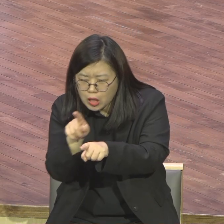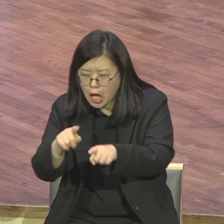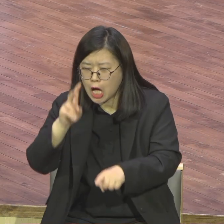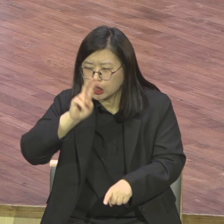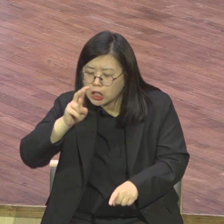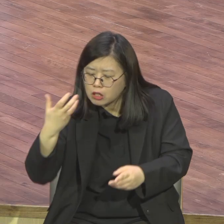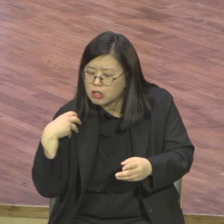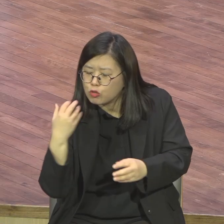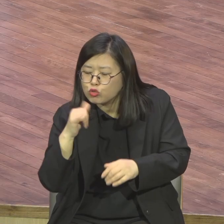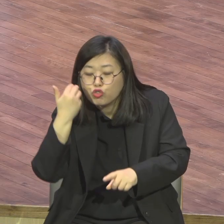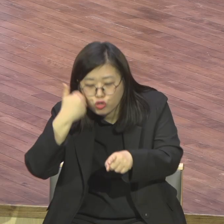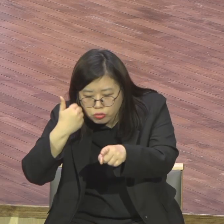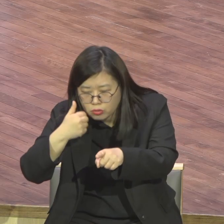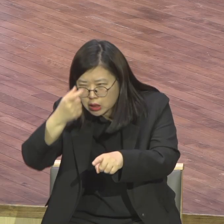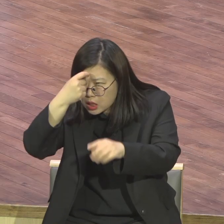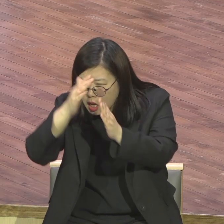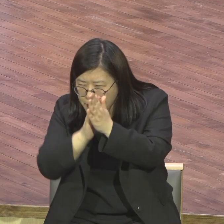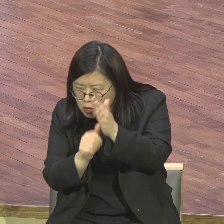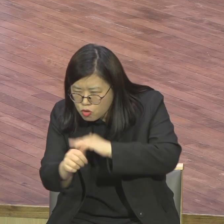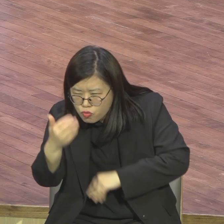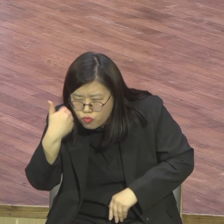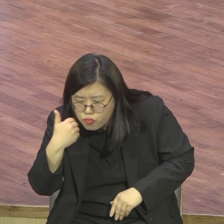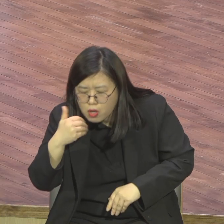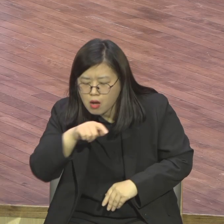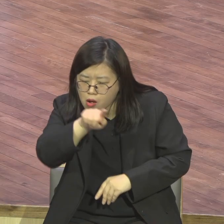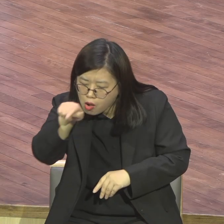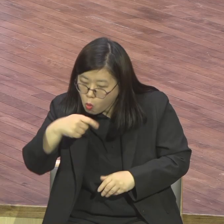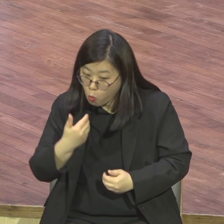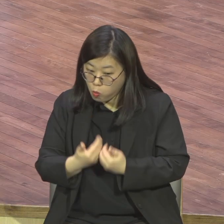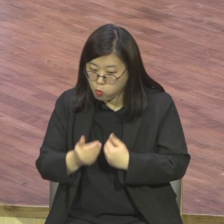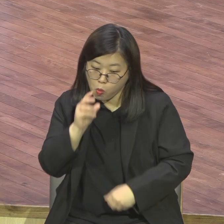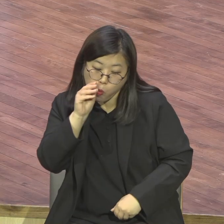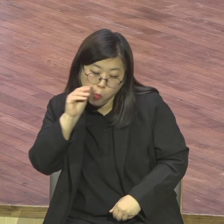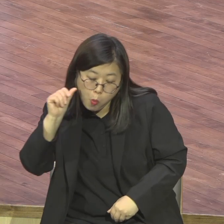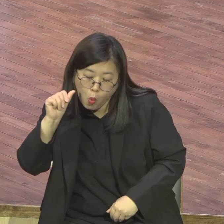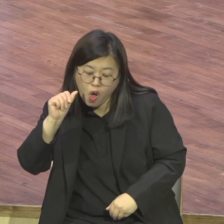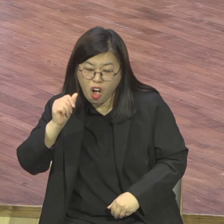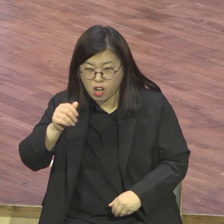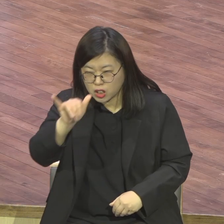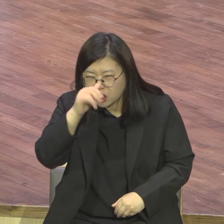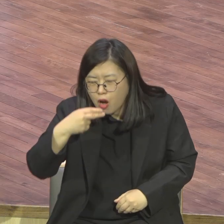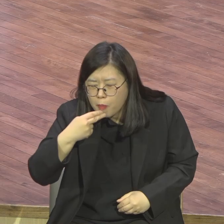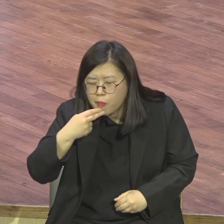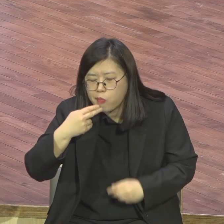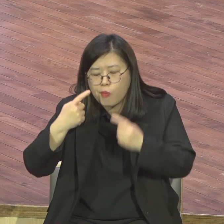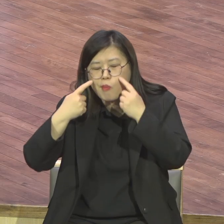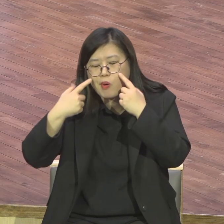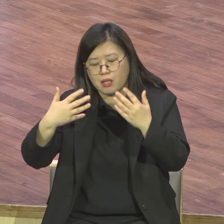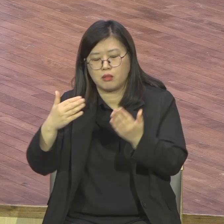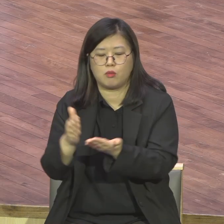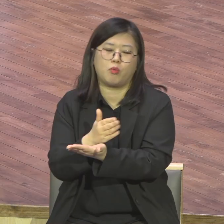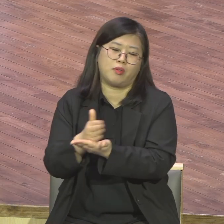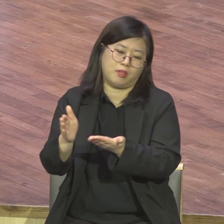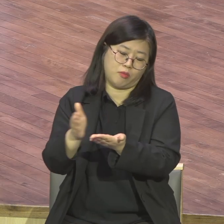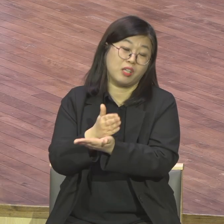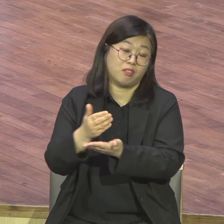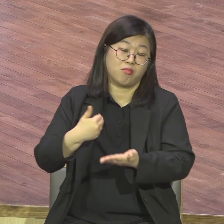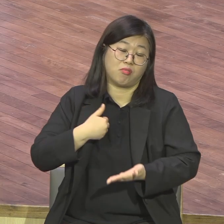무슨 성경공부를 옛날에 해보고 찬양대를 해봤나 아무것도 안 하고 다 하고 있다니까 그게 뭐예요.